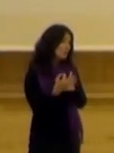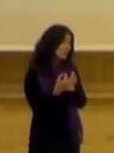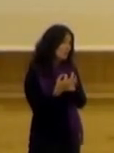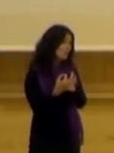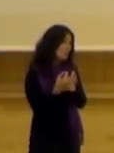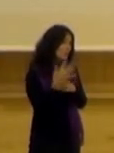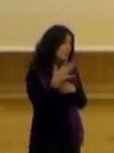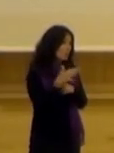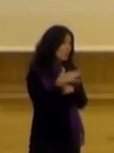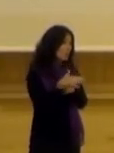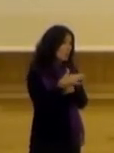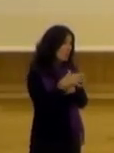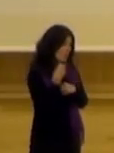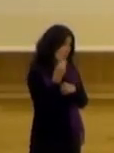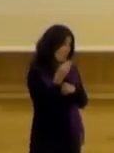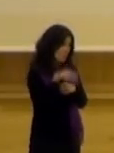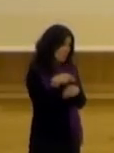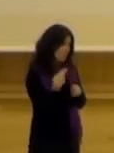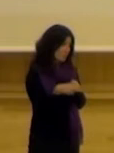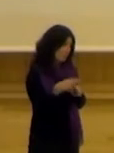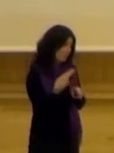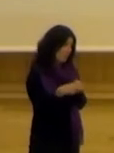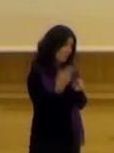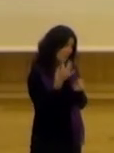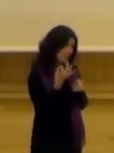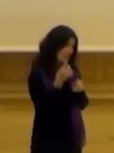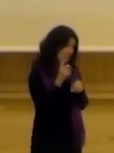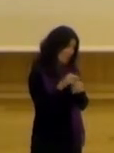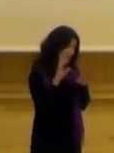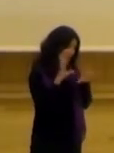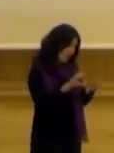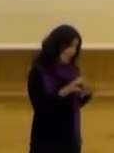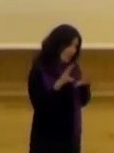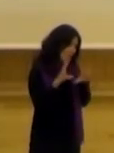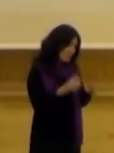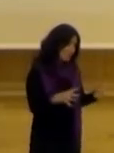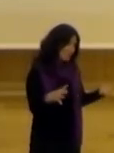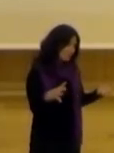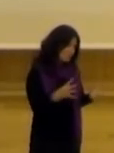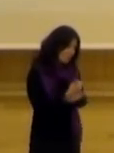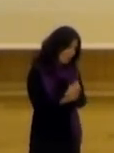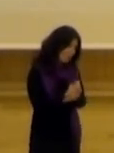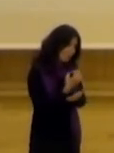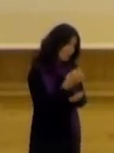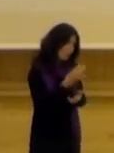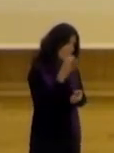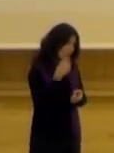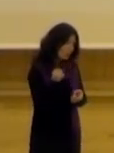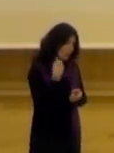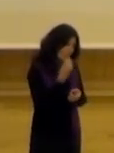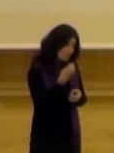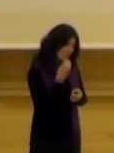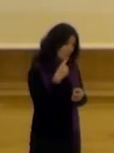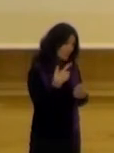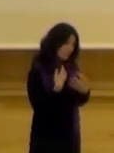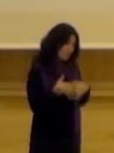es donde los objetivos de los estudios no tendrán para entender sobre todo lo que se está escuchando en el o sea, viendo